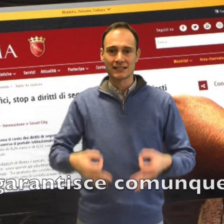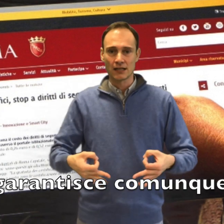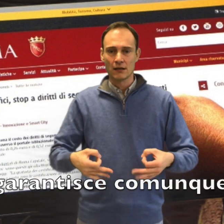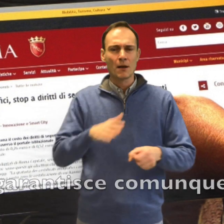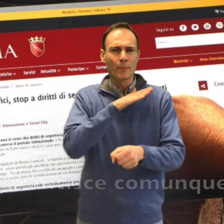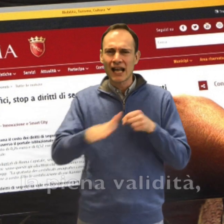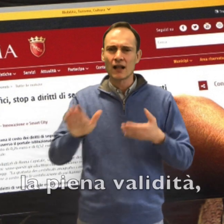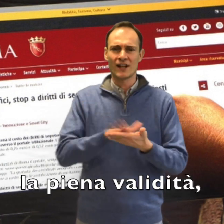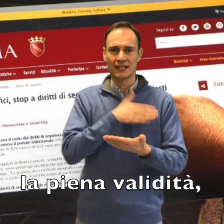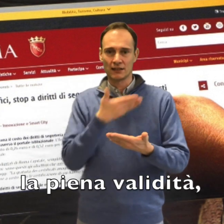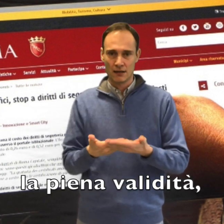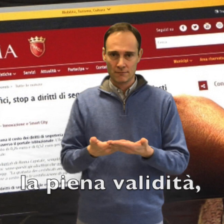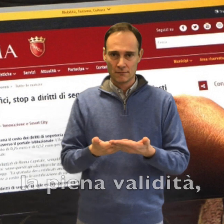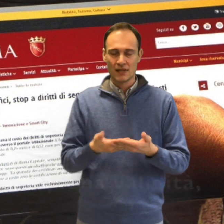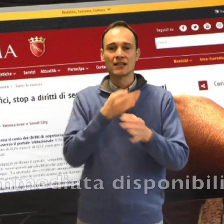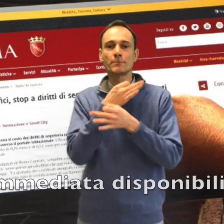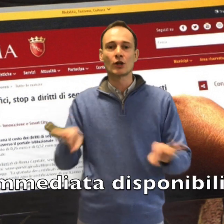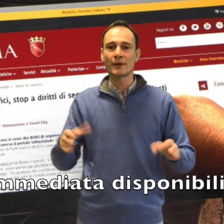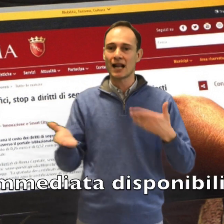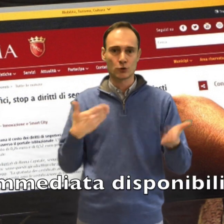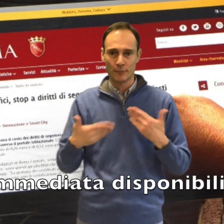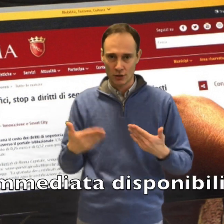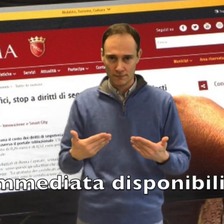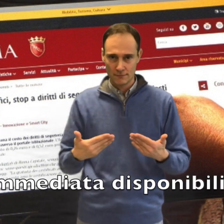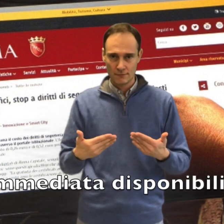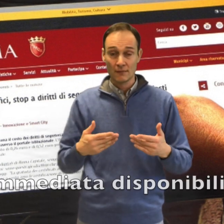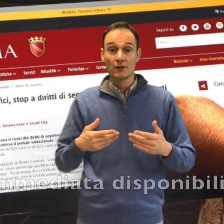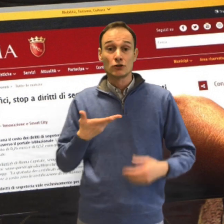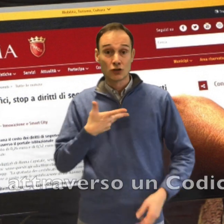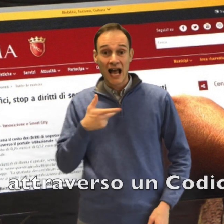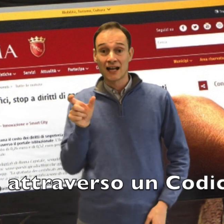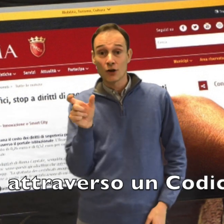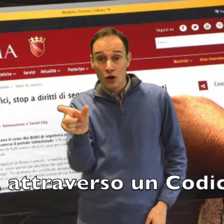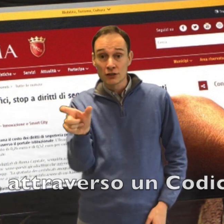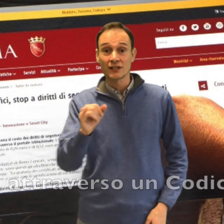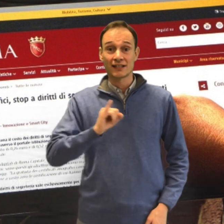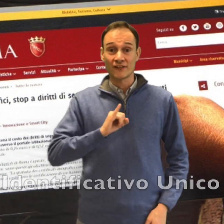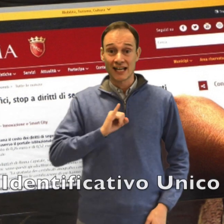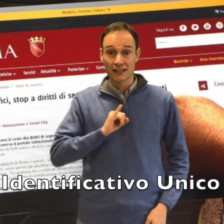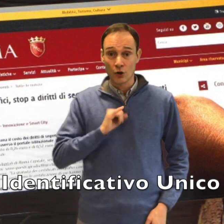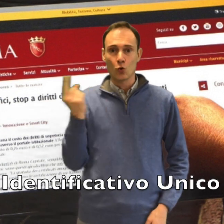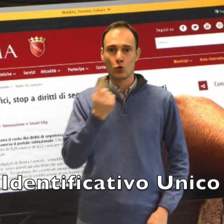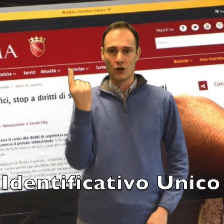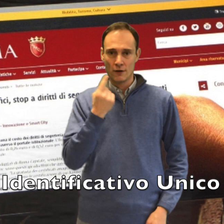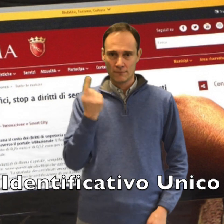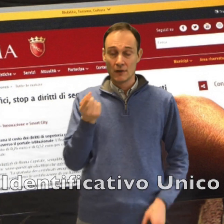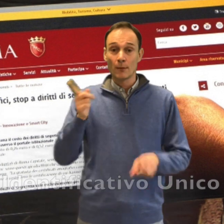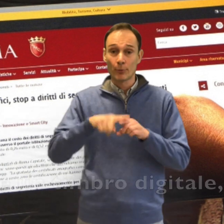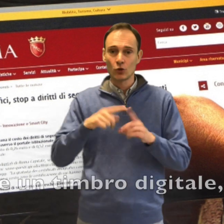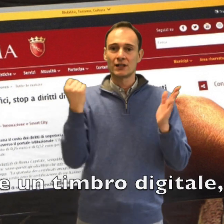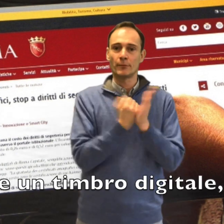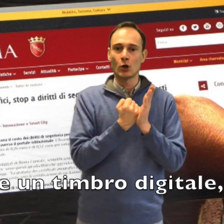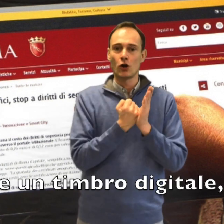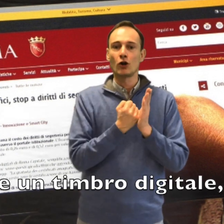comunque la piena validità, l'immediata disponibilità e attraverso un codice identificativo unico